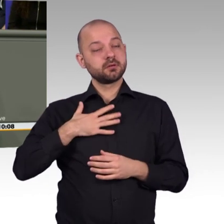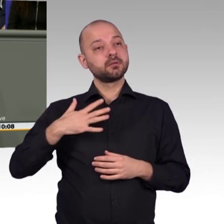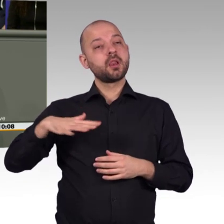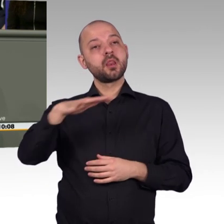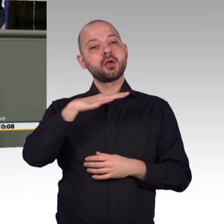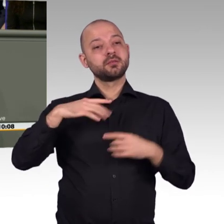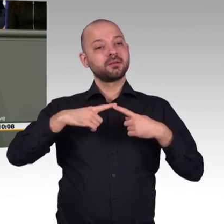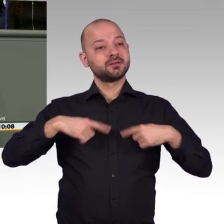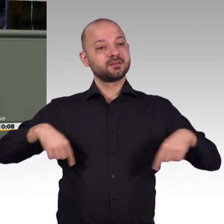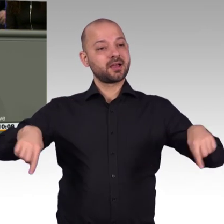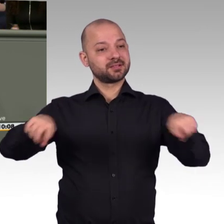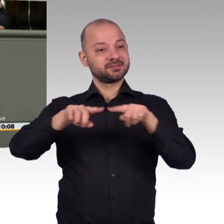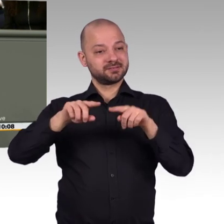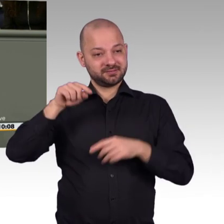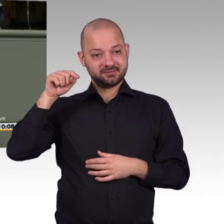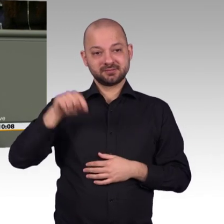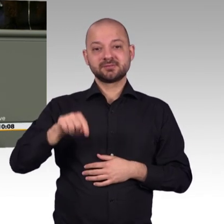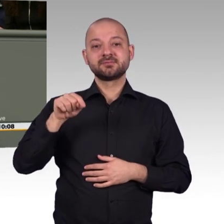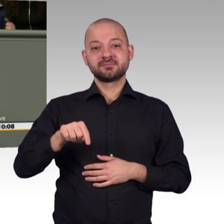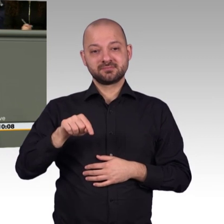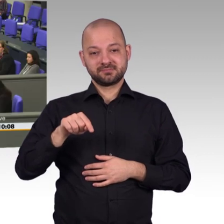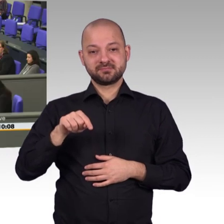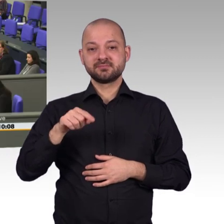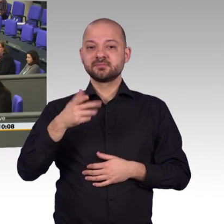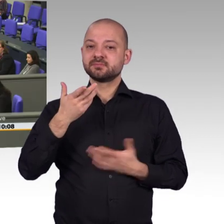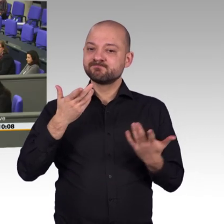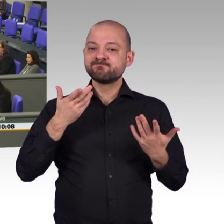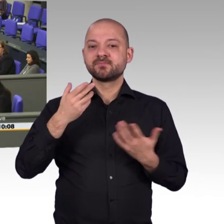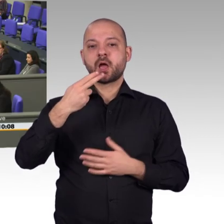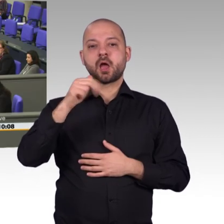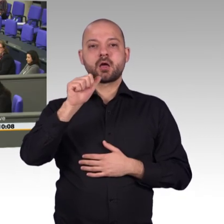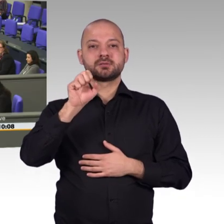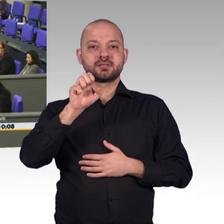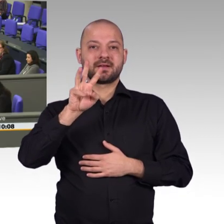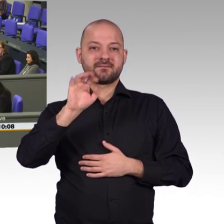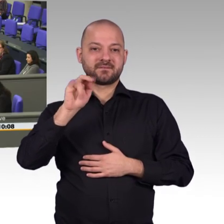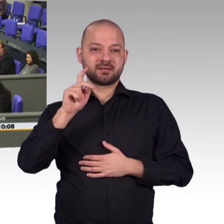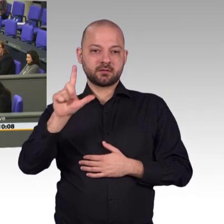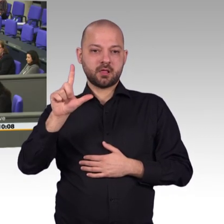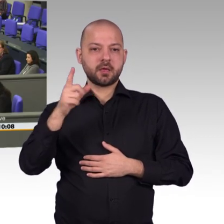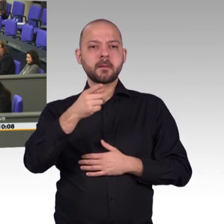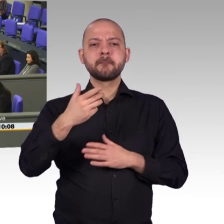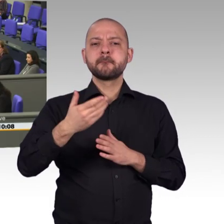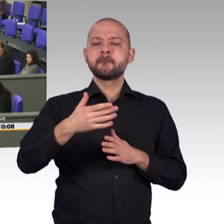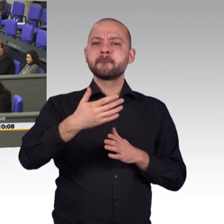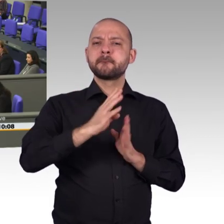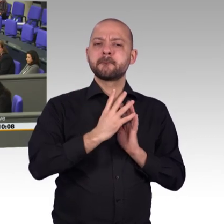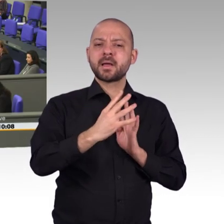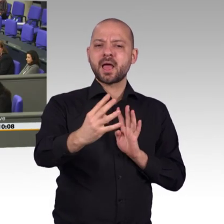Forschungsministerin auch gerne mal zu einem Besuch zu uns ein. Als Sozialdemokratin setze ich mich schließlich für die Qualifizierung und Weiterbildung für jedermann